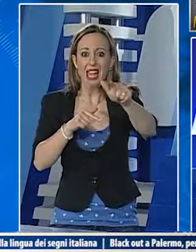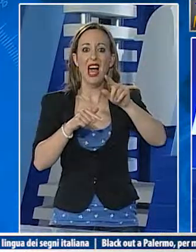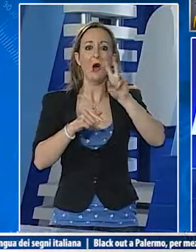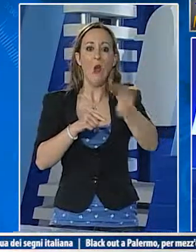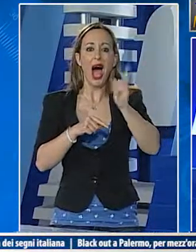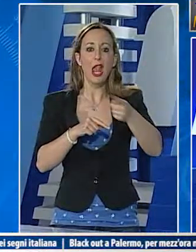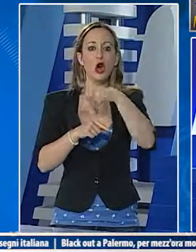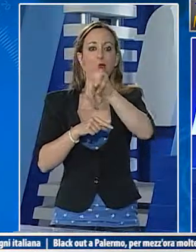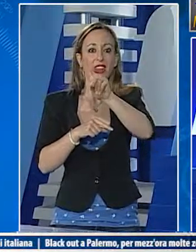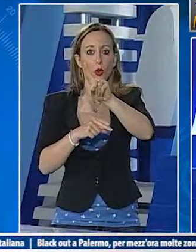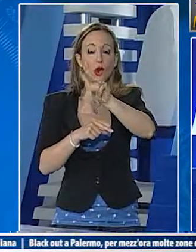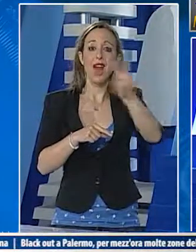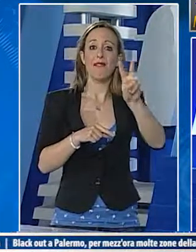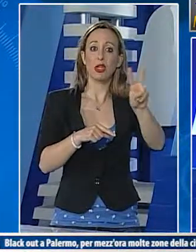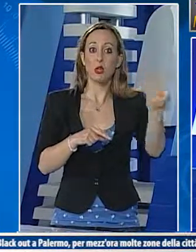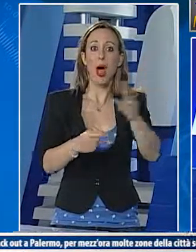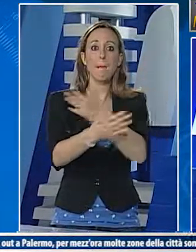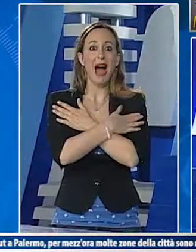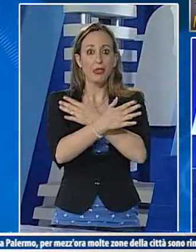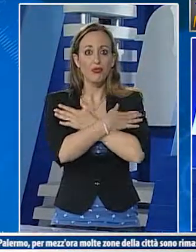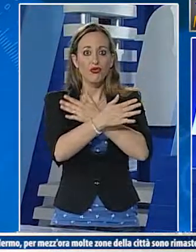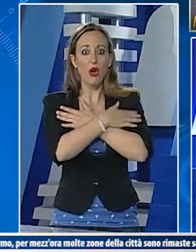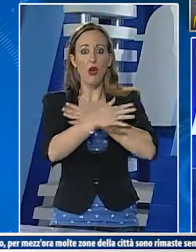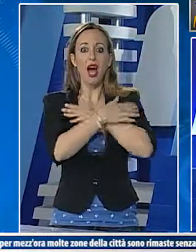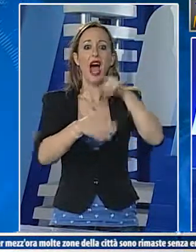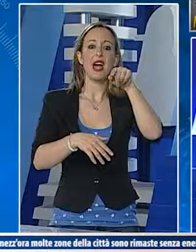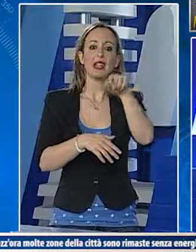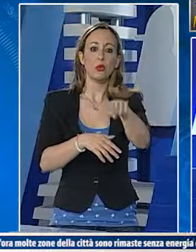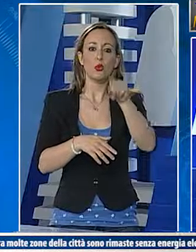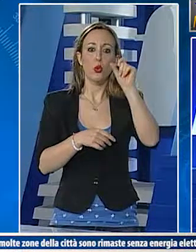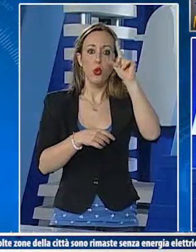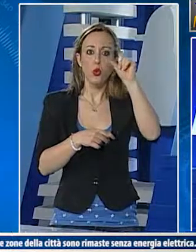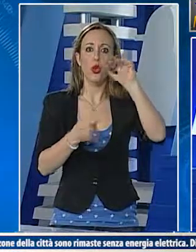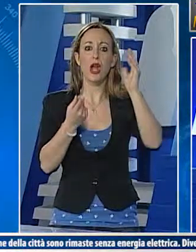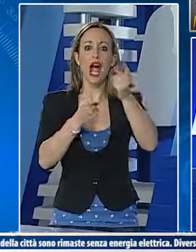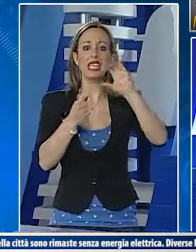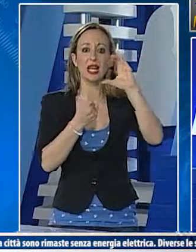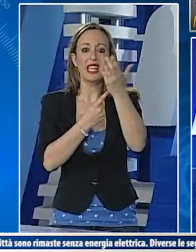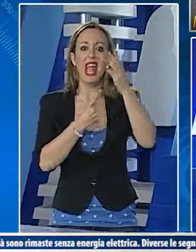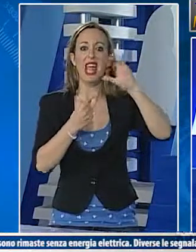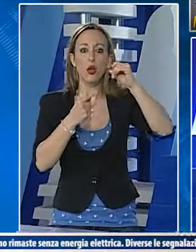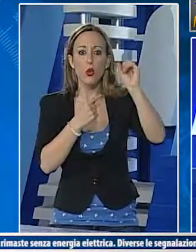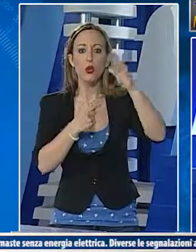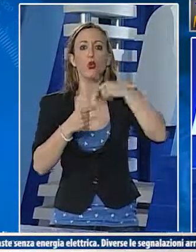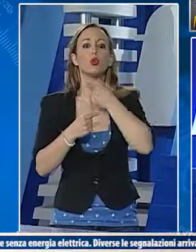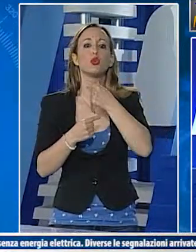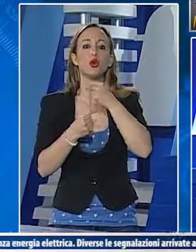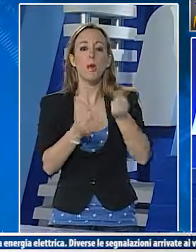trascorrere un fine settimana, quello del 21 e del 22 maggio, all'insegna della cultura, della tradizione, gustando i prodotti